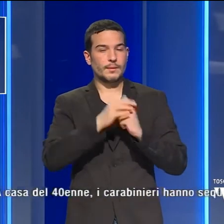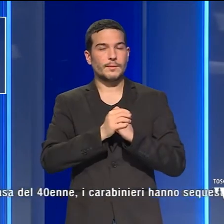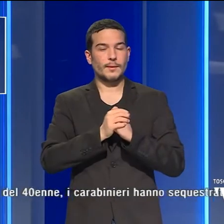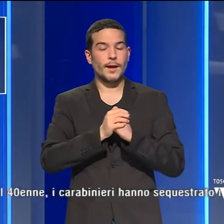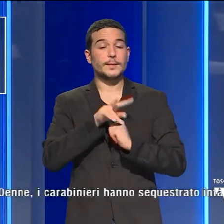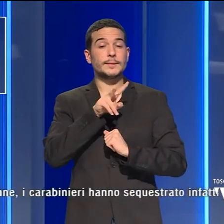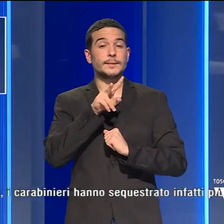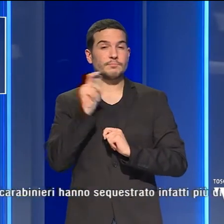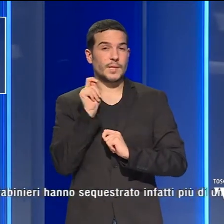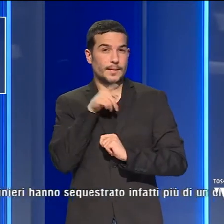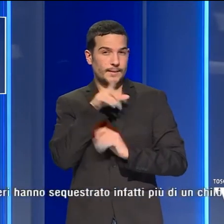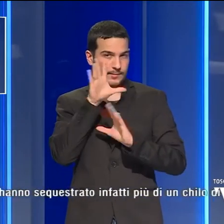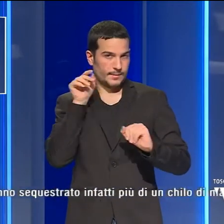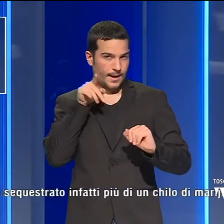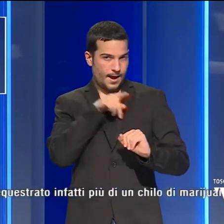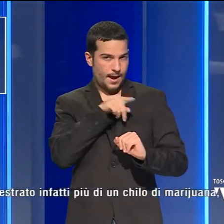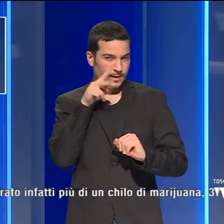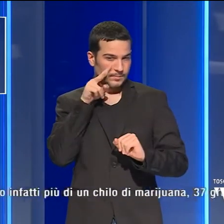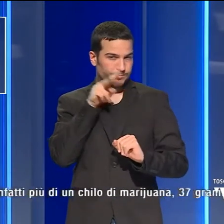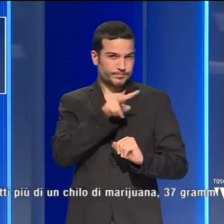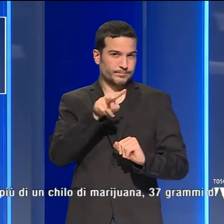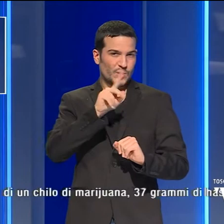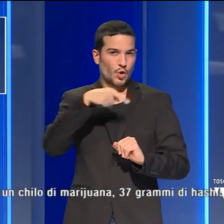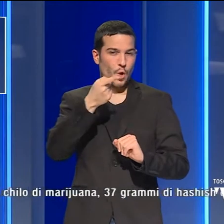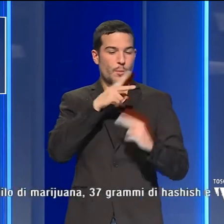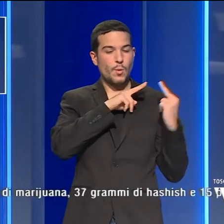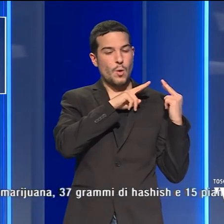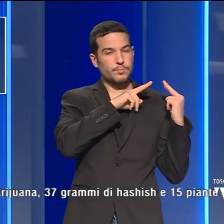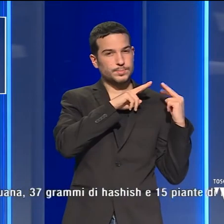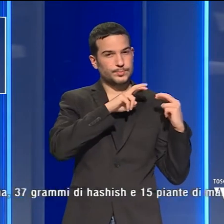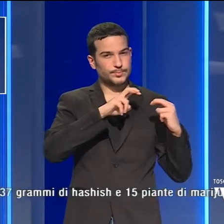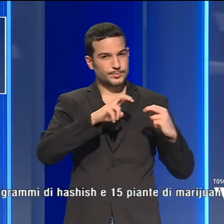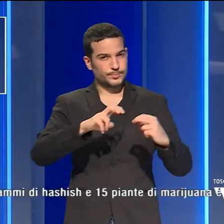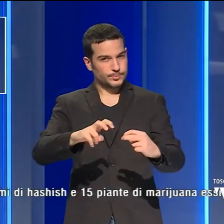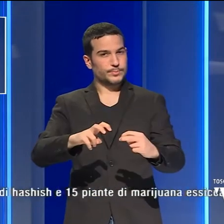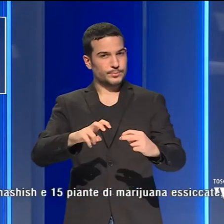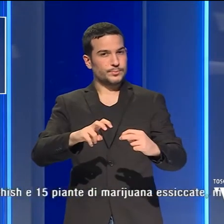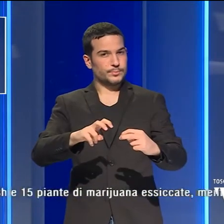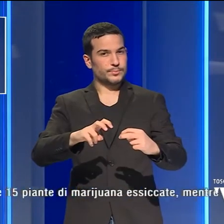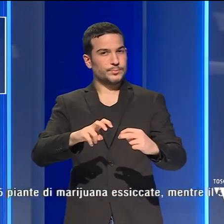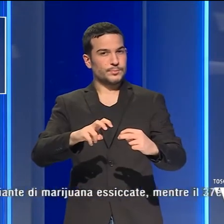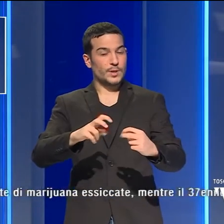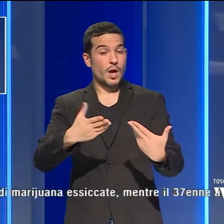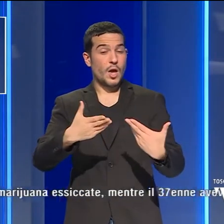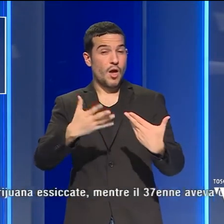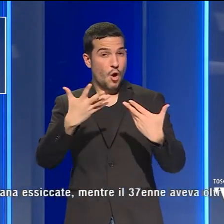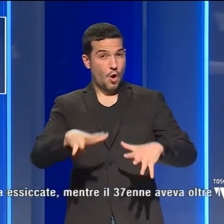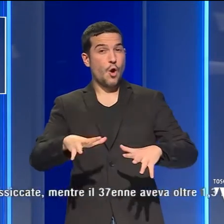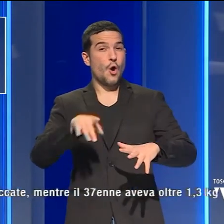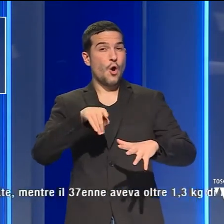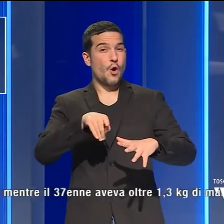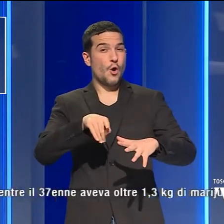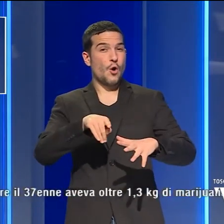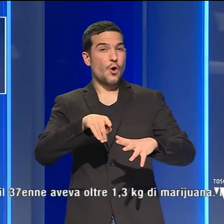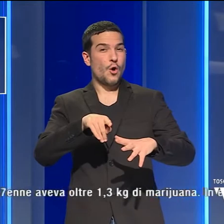militari li hanno individuati al termine di una mirata attività investigativa, conclusasi con due